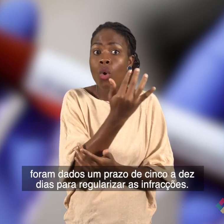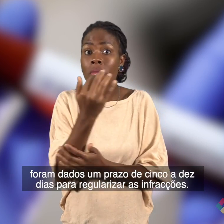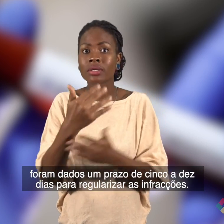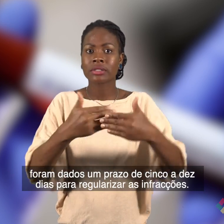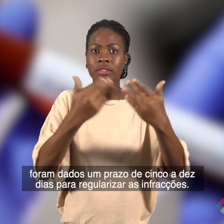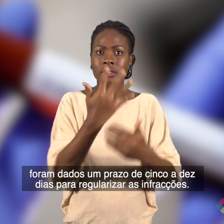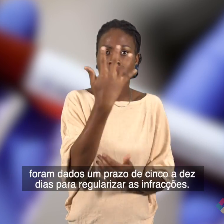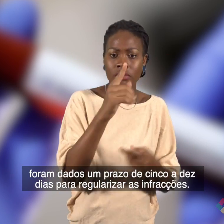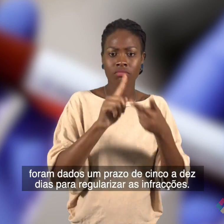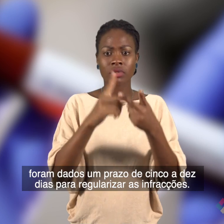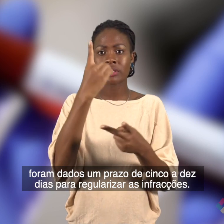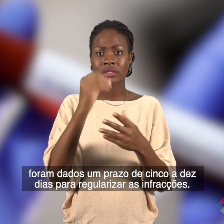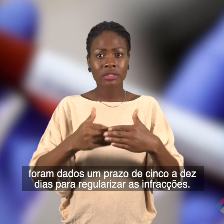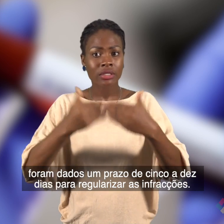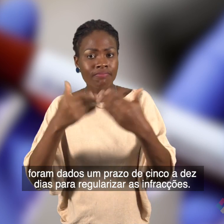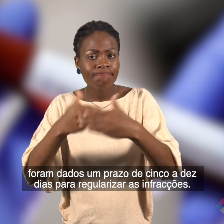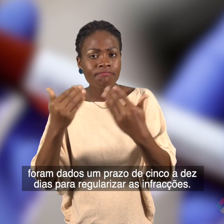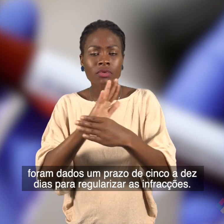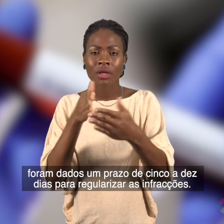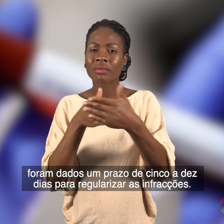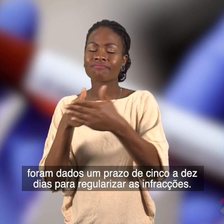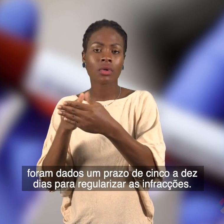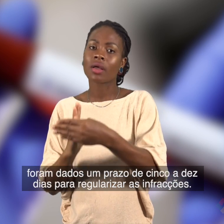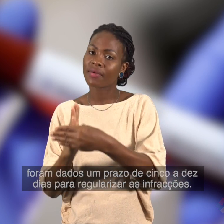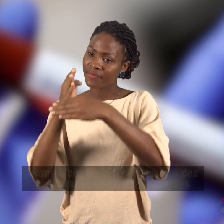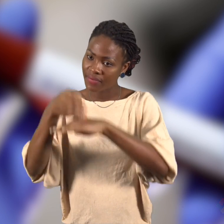5 a 10 dias para regularizar as infrações.